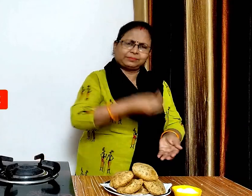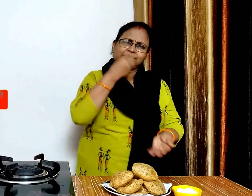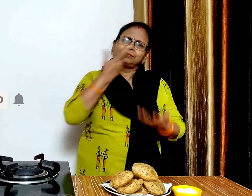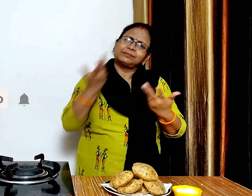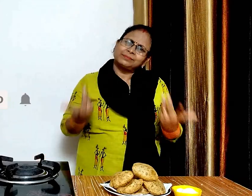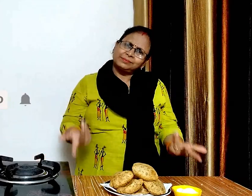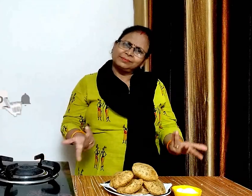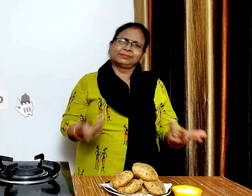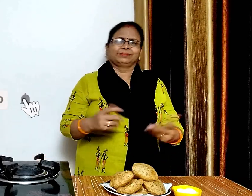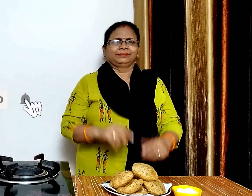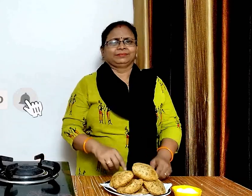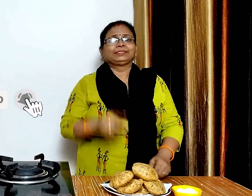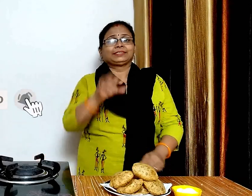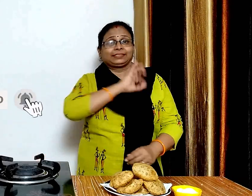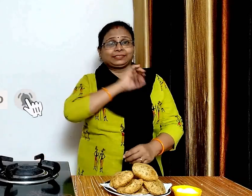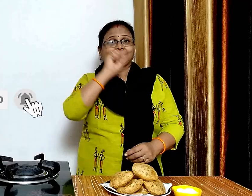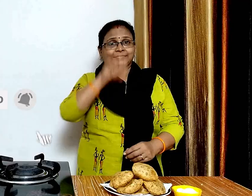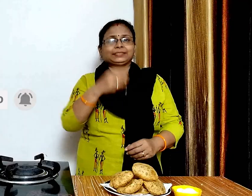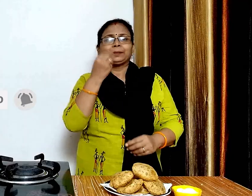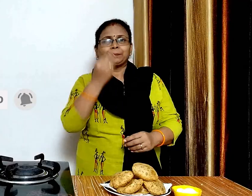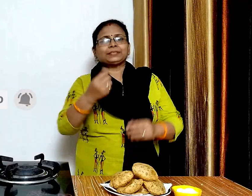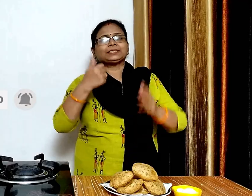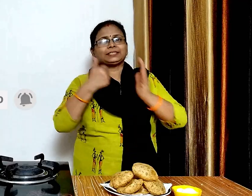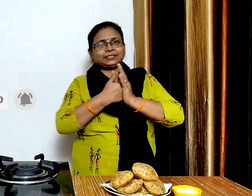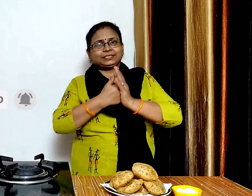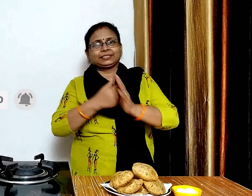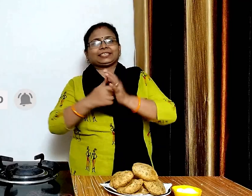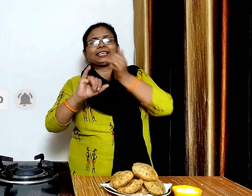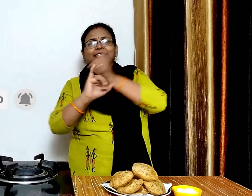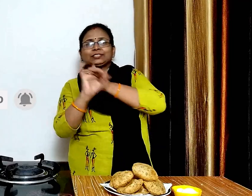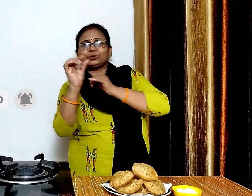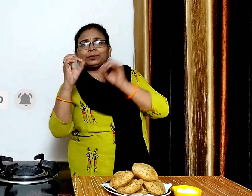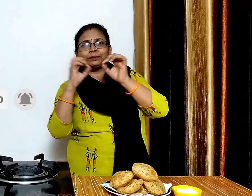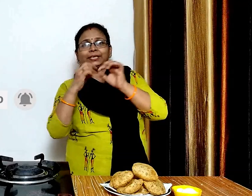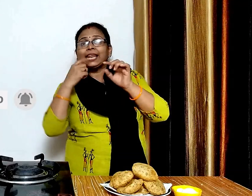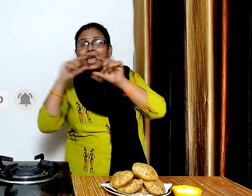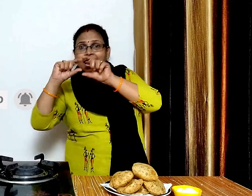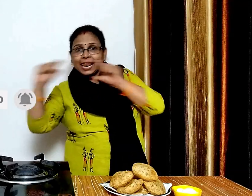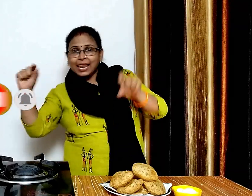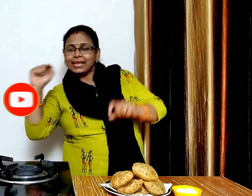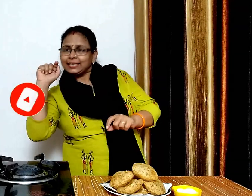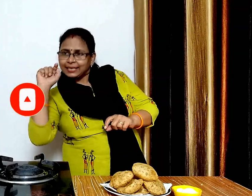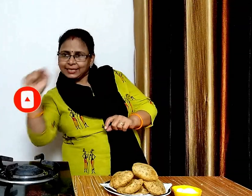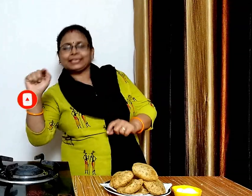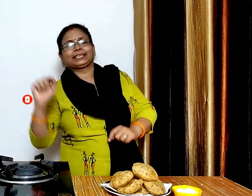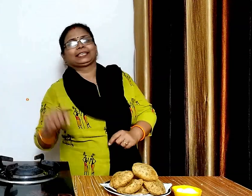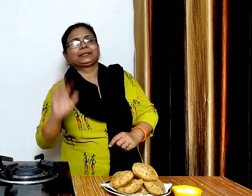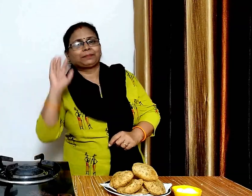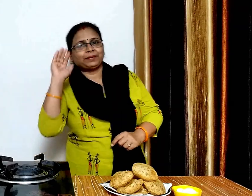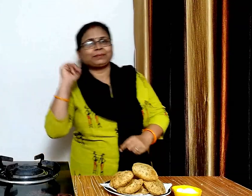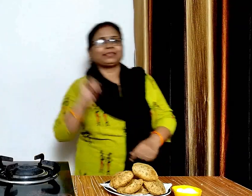आपको मेरी वीडियो पसंद आई हो तस वीडियो को लाइक और इस चैनल को सब्सक्राइब करना ना भूले बिल्दे है नेक्स वीडियो बें झाल